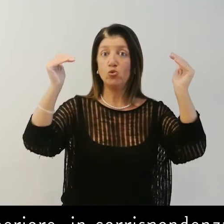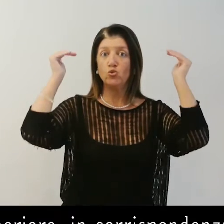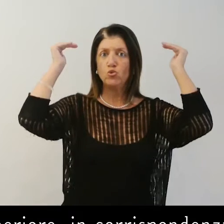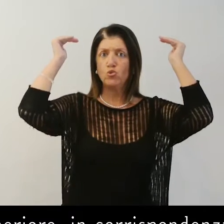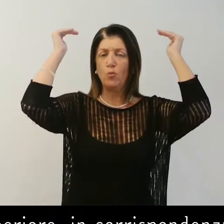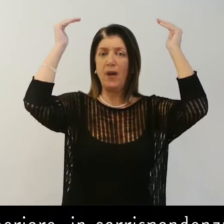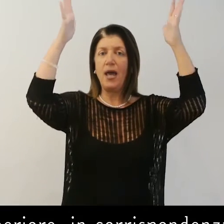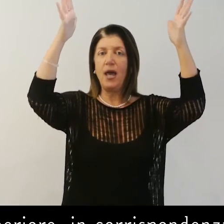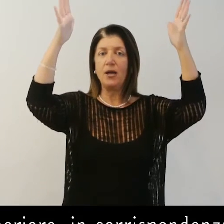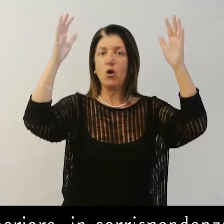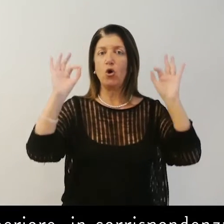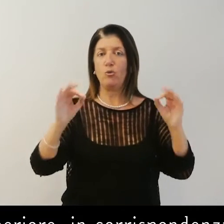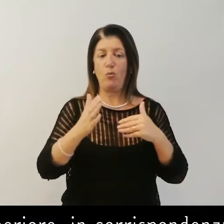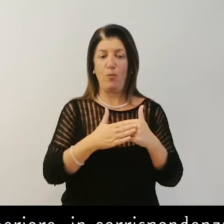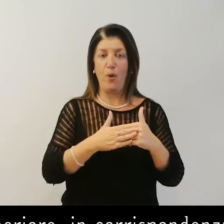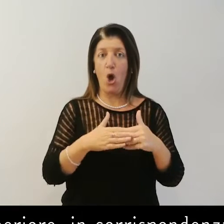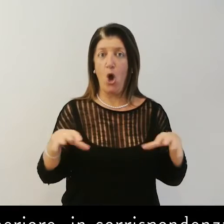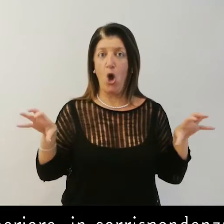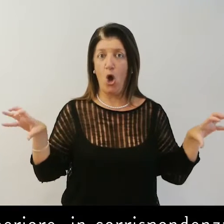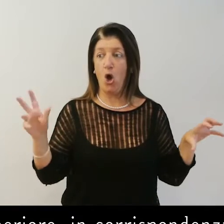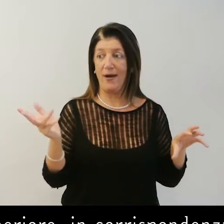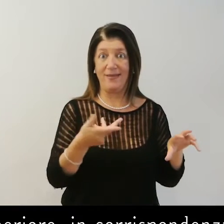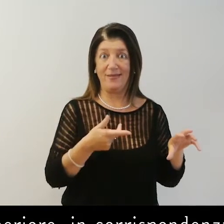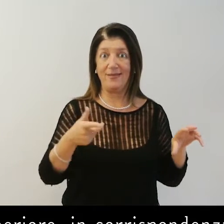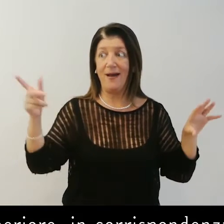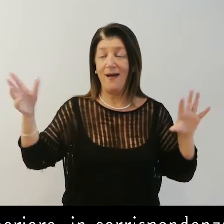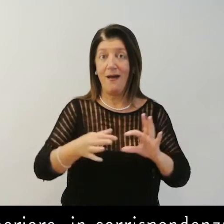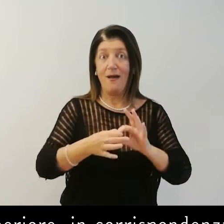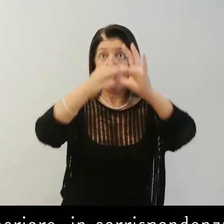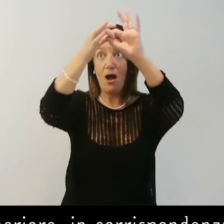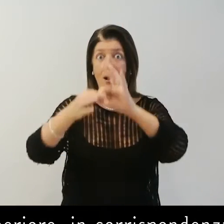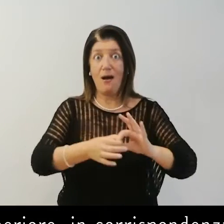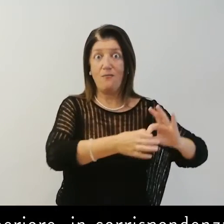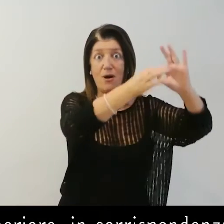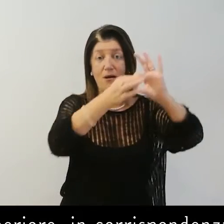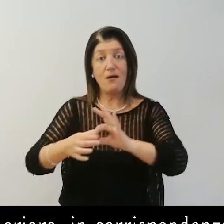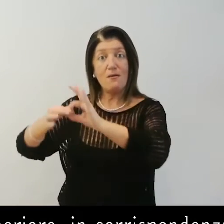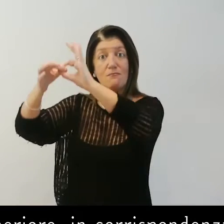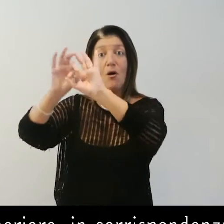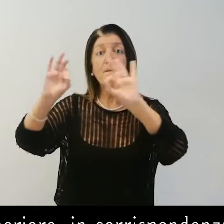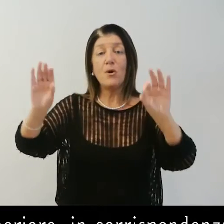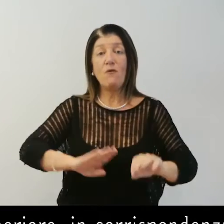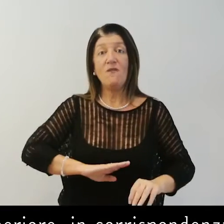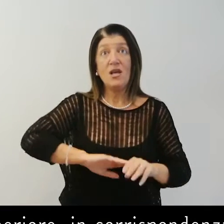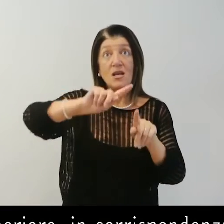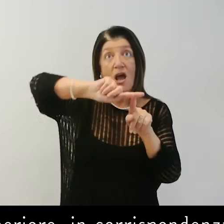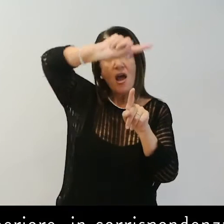nell'ordine superiore in corrispondenza dei portali una vibora con arco a tutto sesto